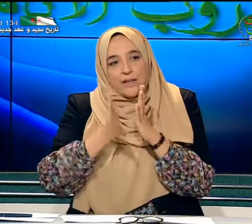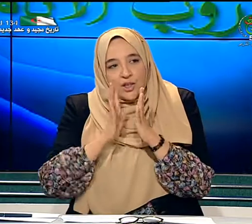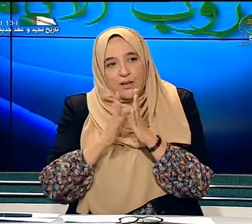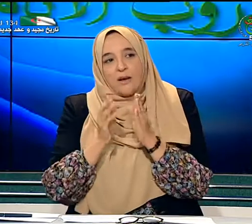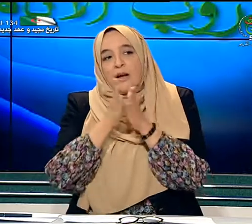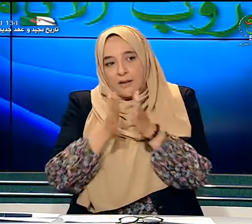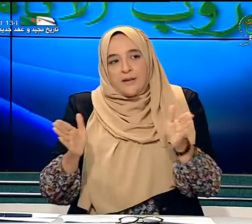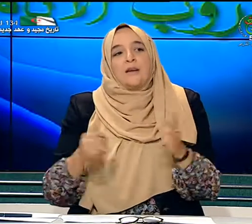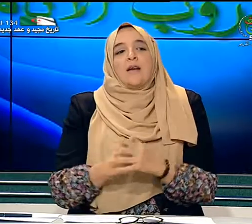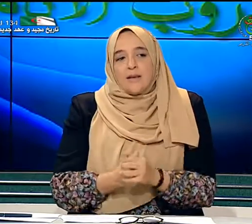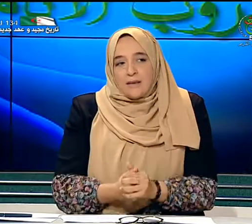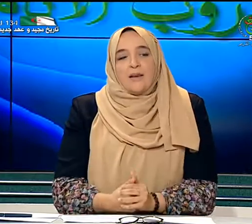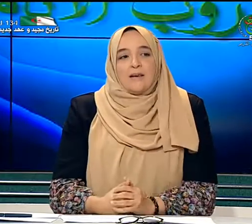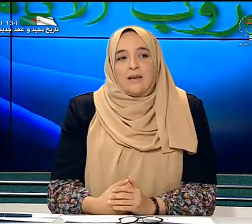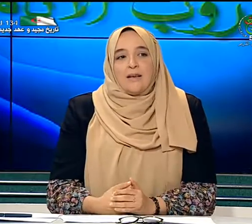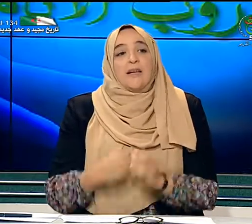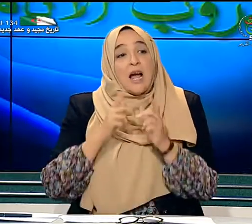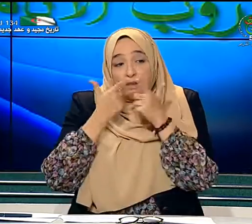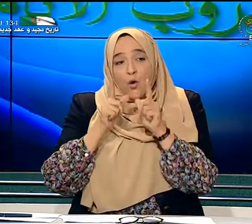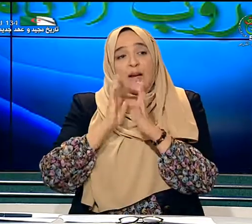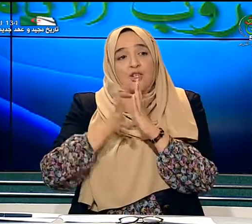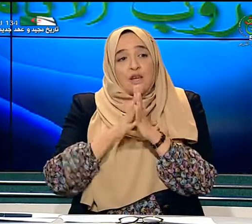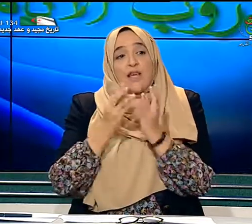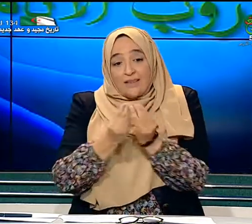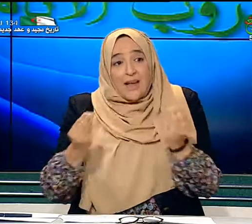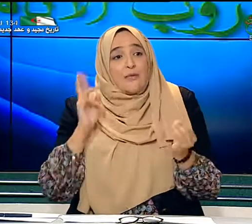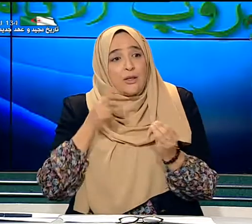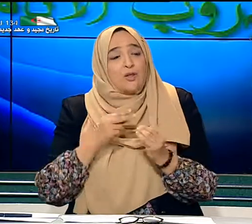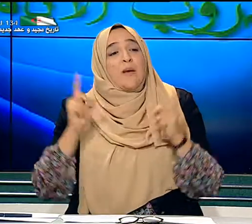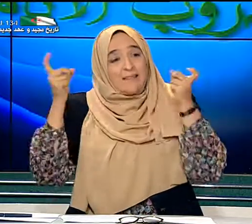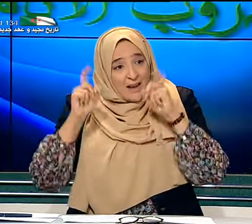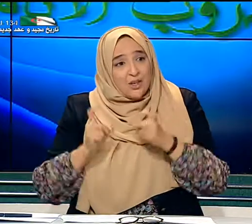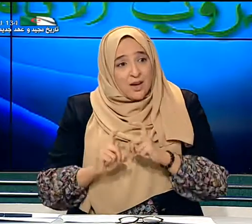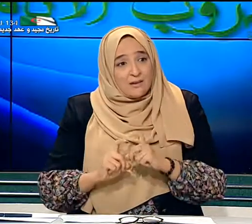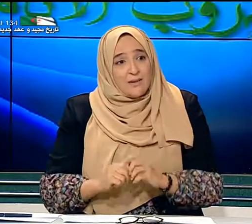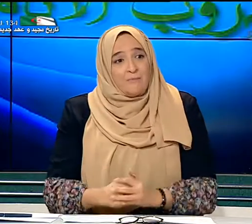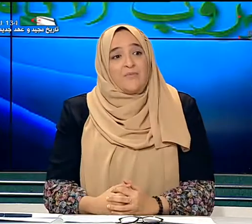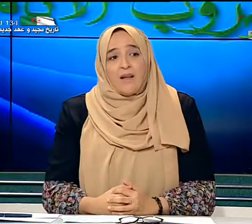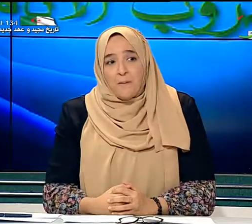الإشارية يعني حتى اللغة الإشارية عند الأطفال الصم تراجعت نعم